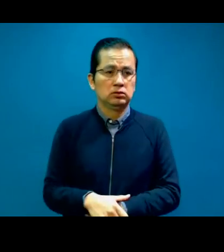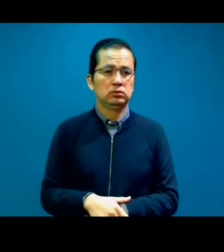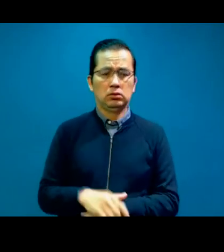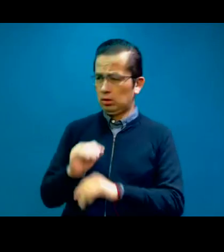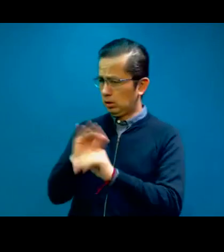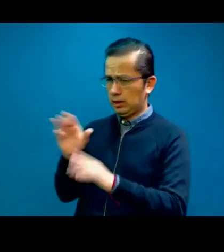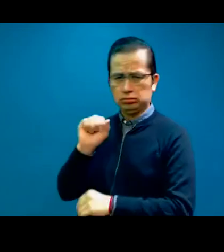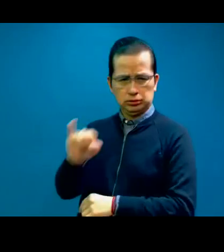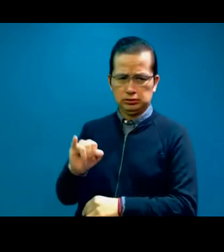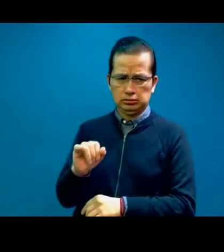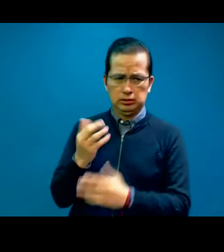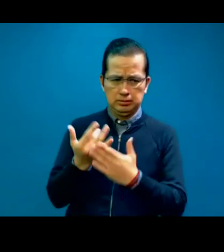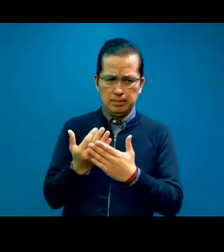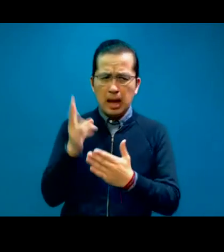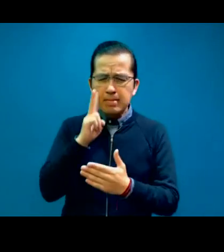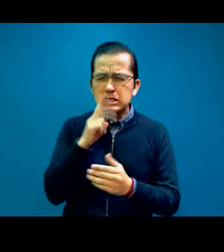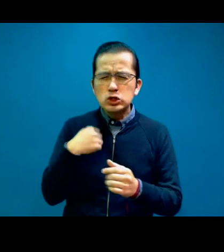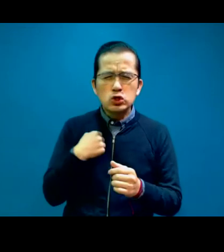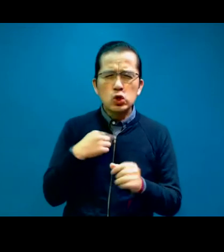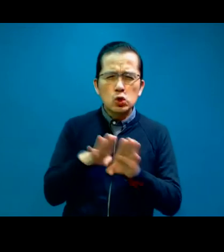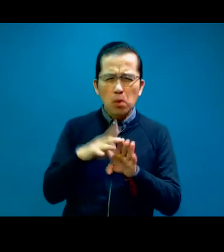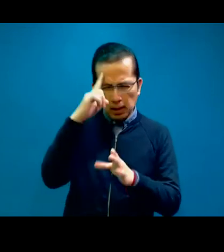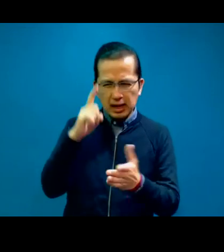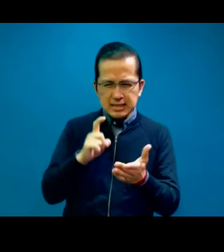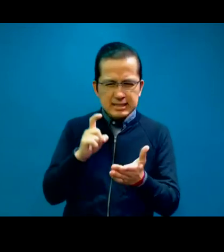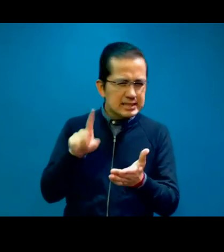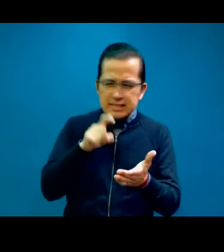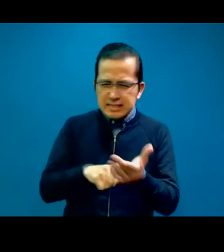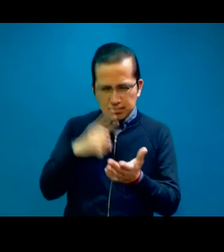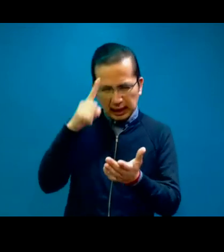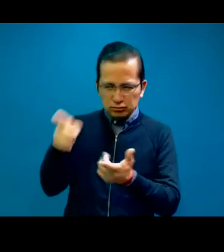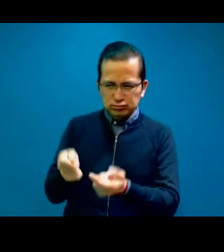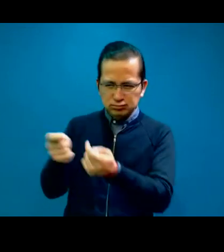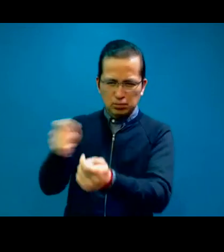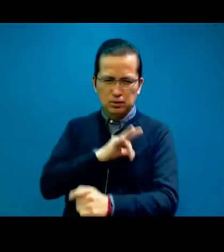luego, déjame, recuerdo cómo le hago para permitirte hacerlo.